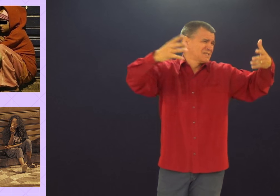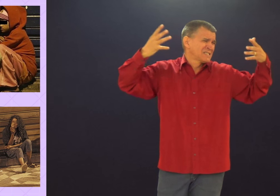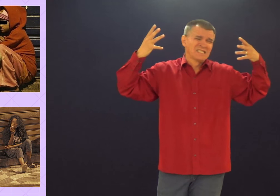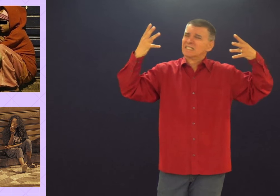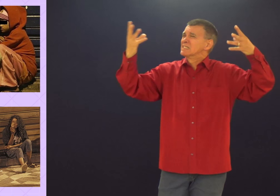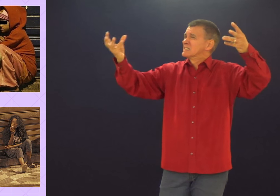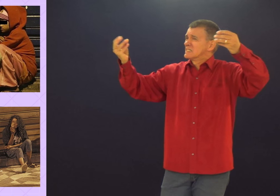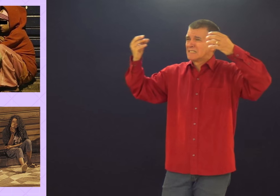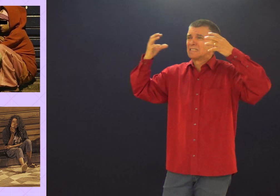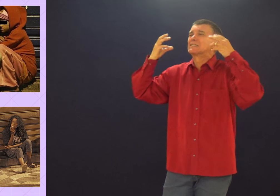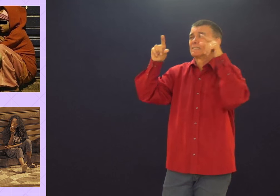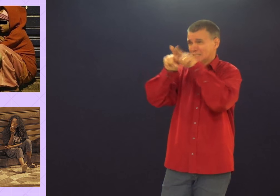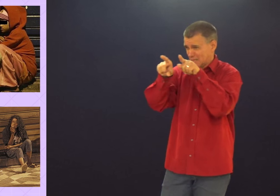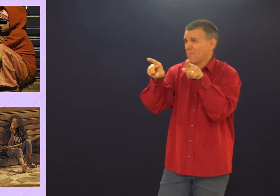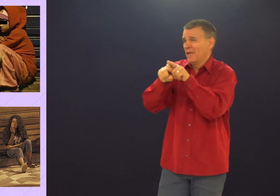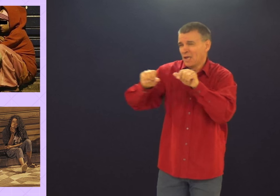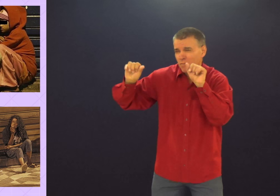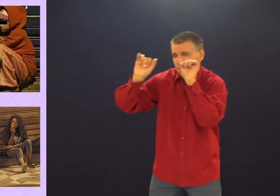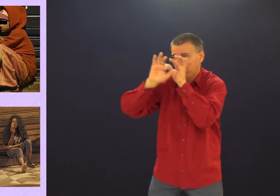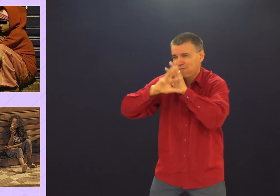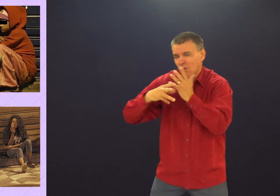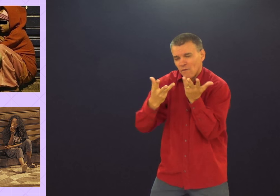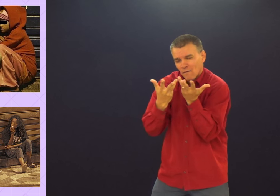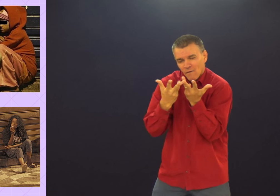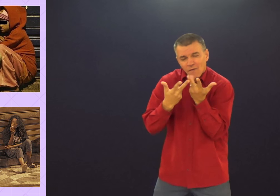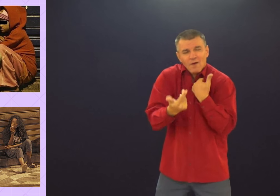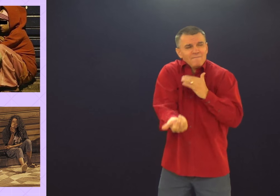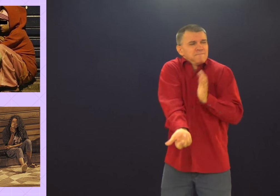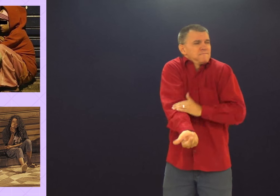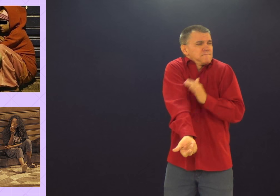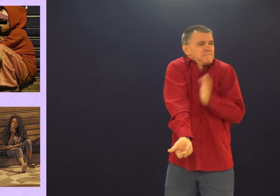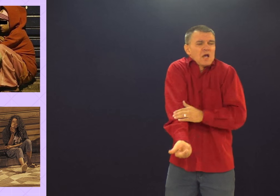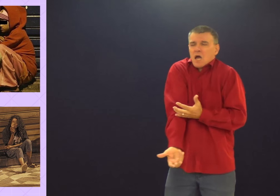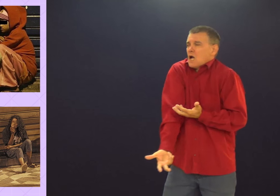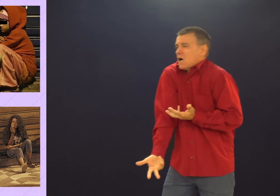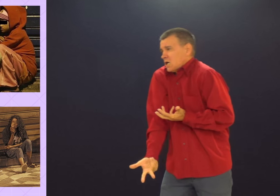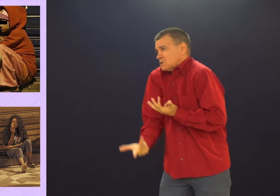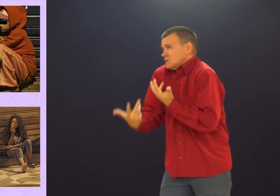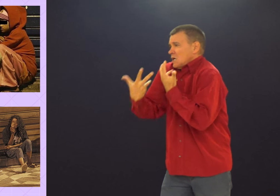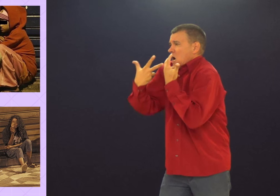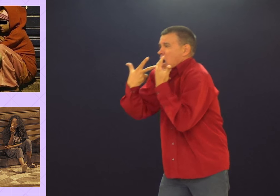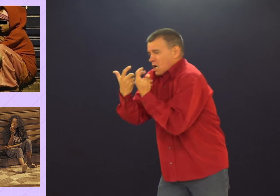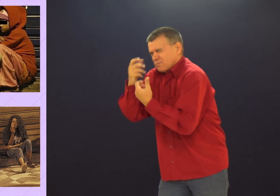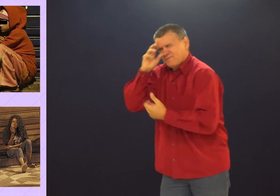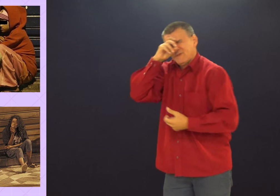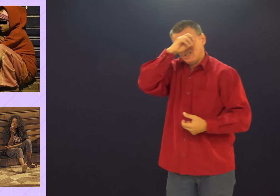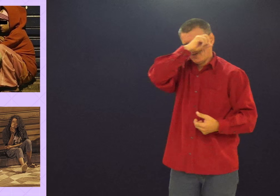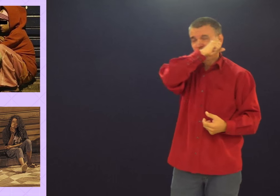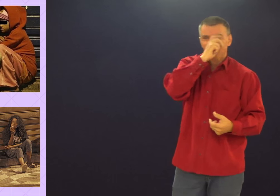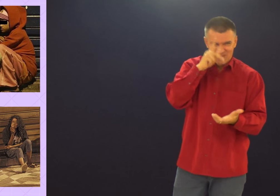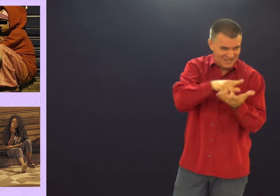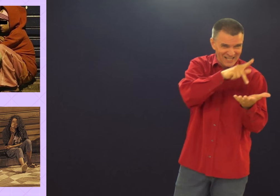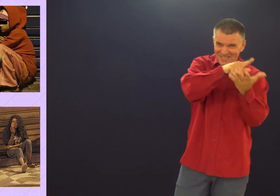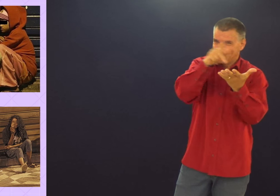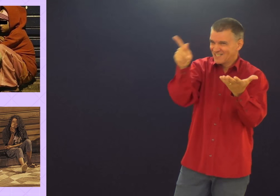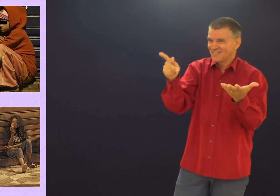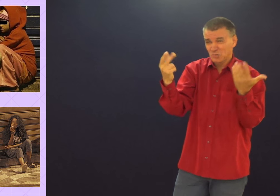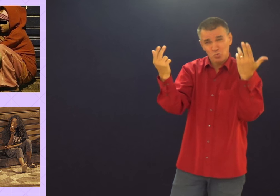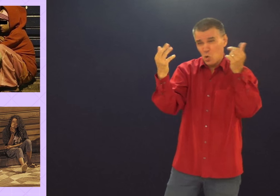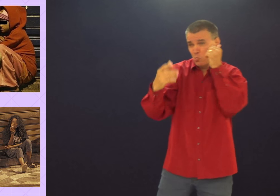Hoje nas ruas é tão comum ver isso. Parece uma coisa boa. Vai te aliviar. Vai te fazer bem. Vai te trazer paz. Mas não